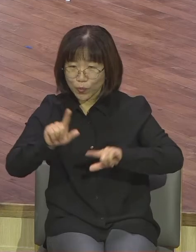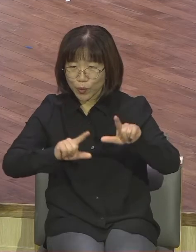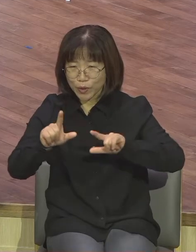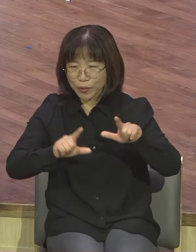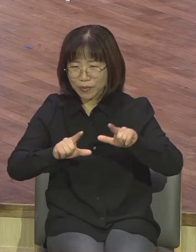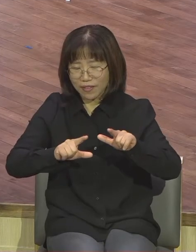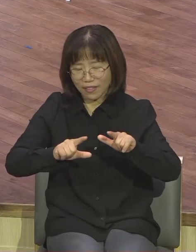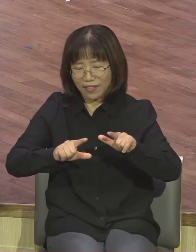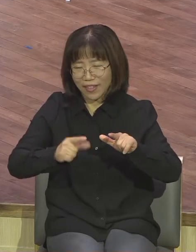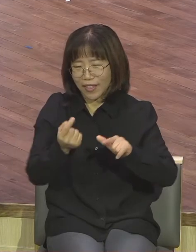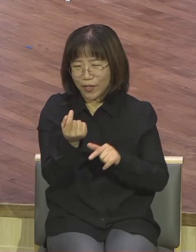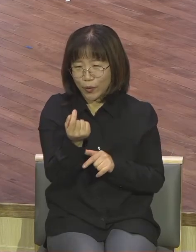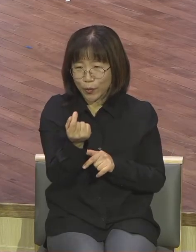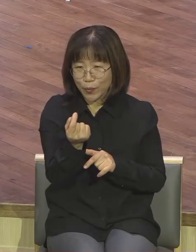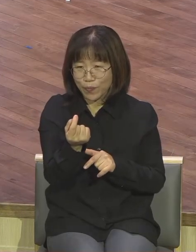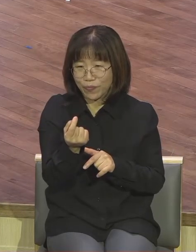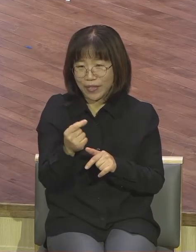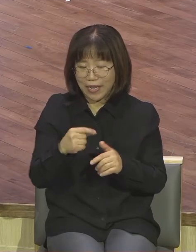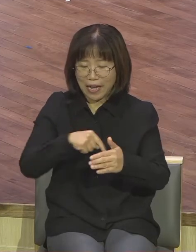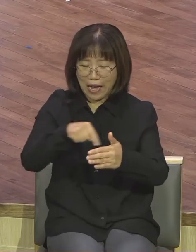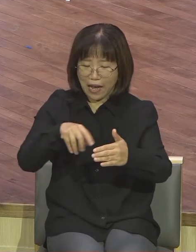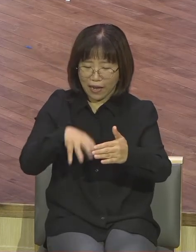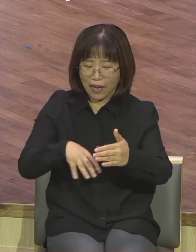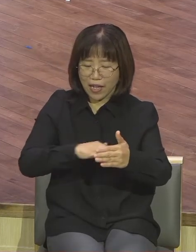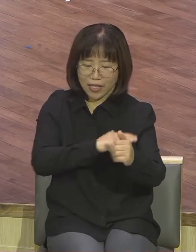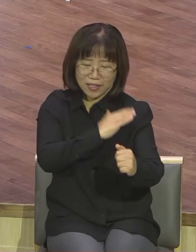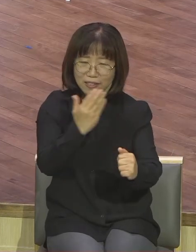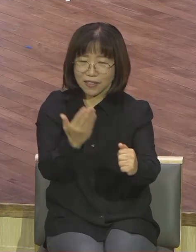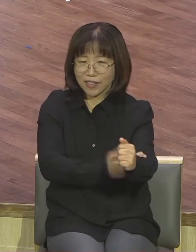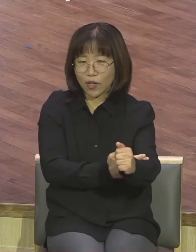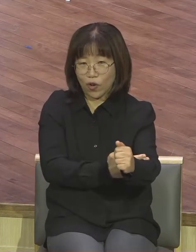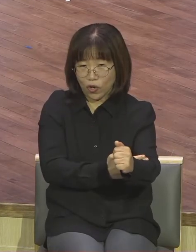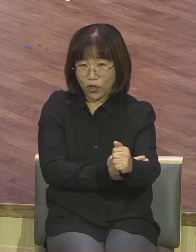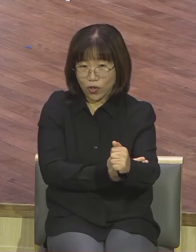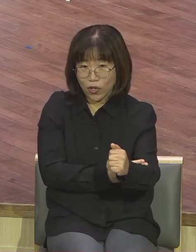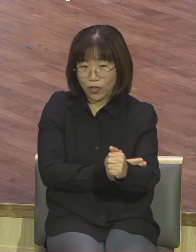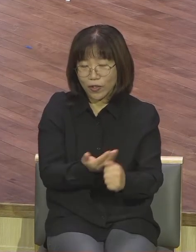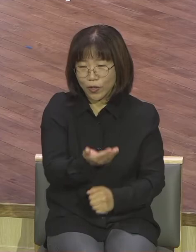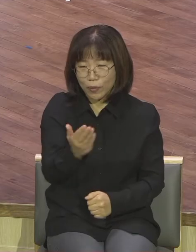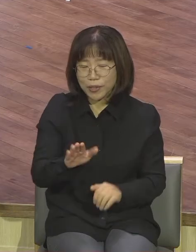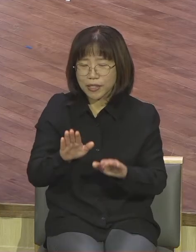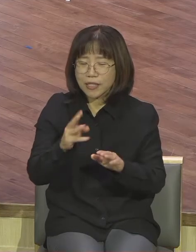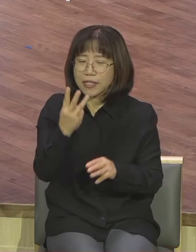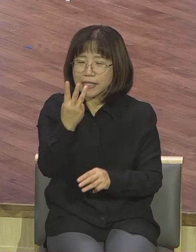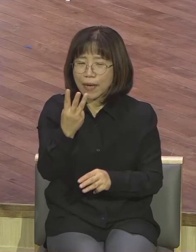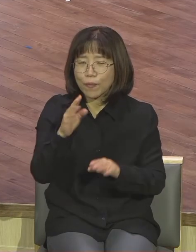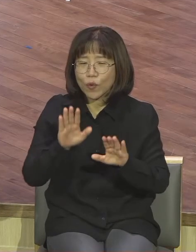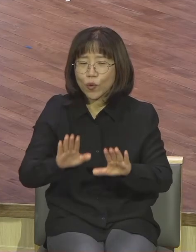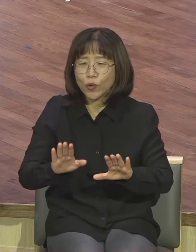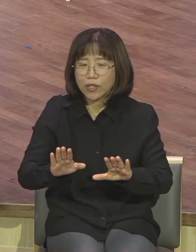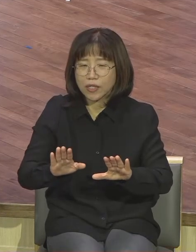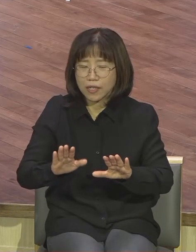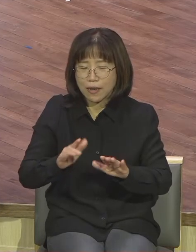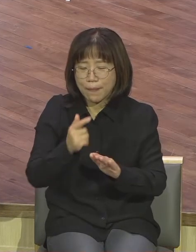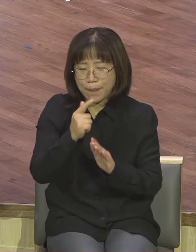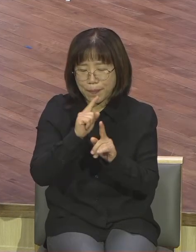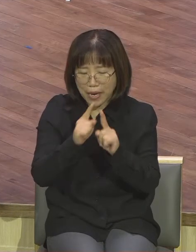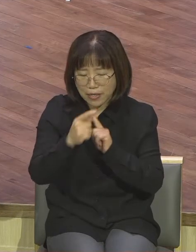몰라 어떻게 캐냅니까 그걸 사무으로 캐내야 돼요 말씀 기도 그래서